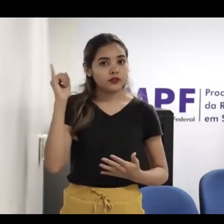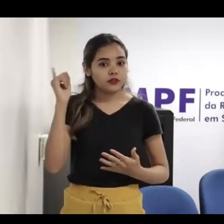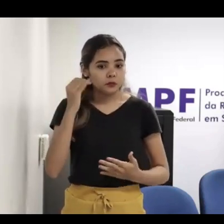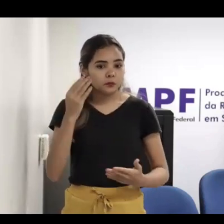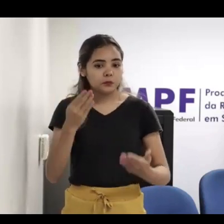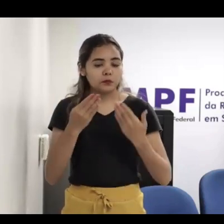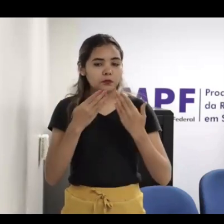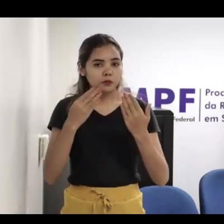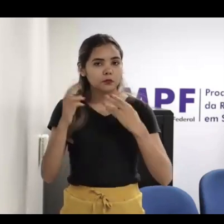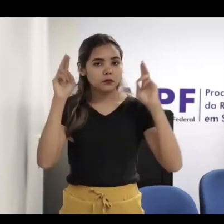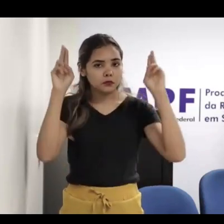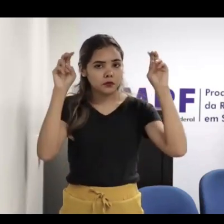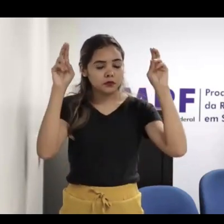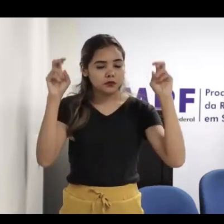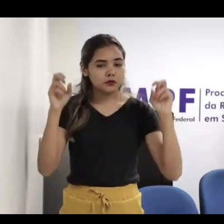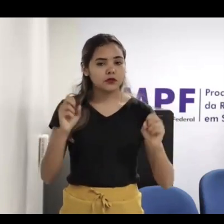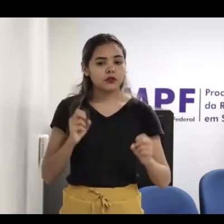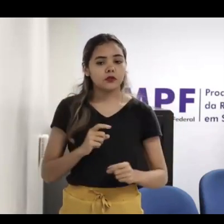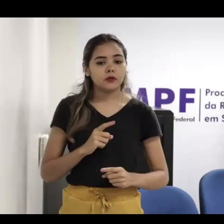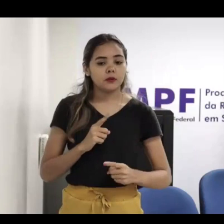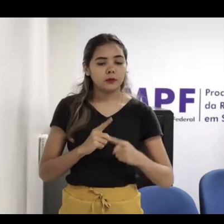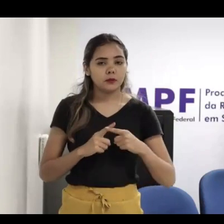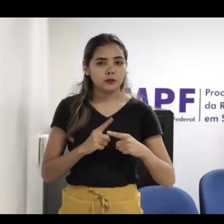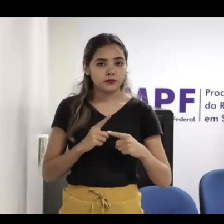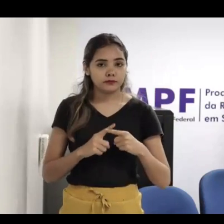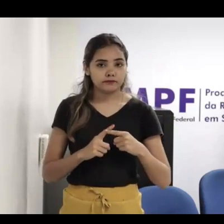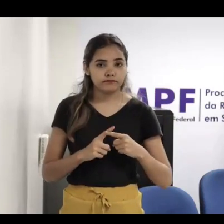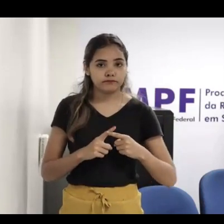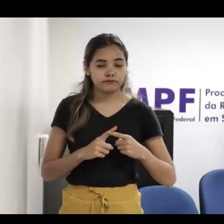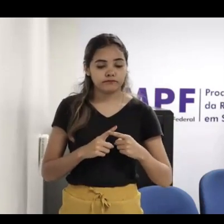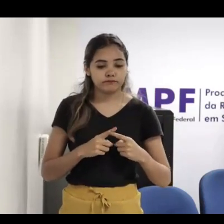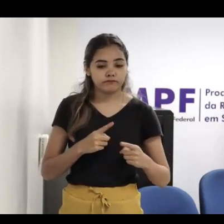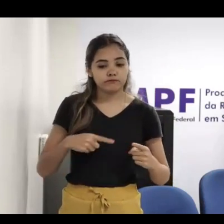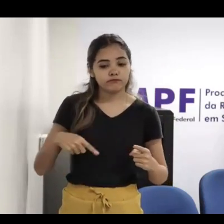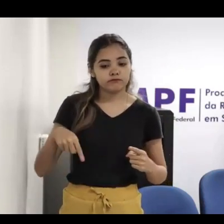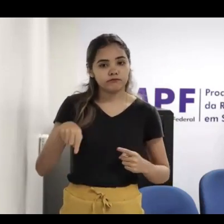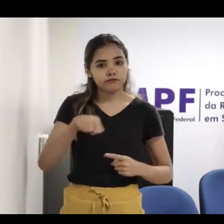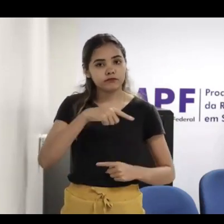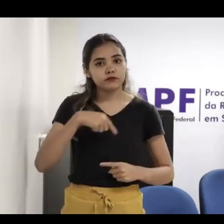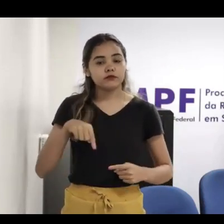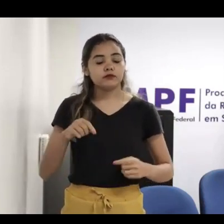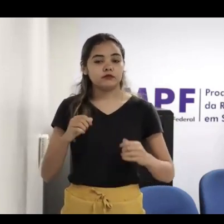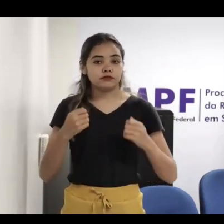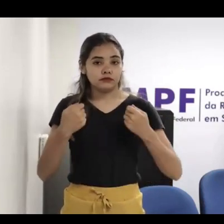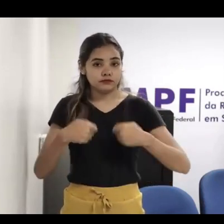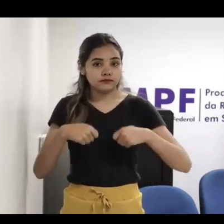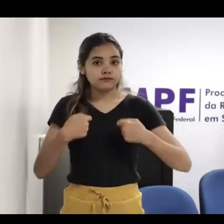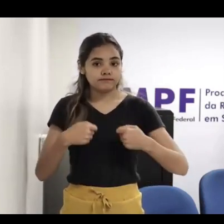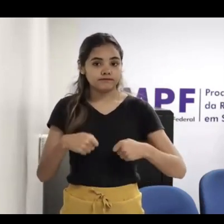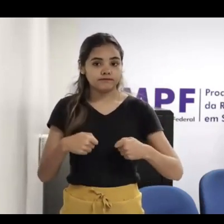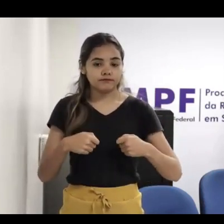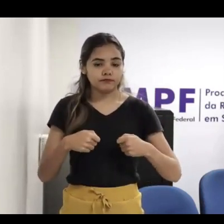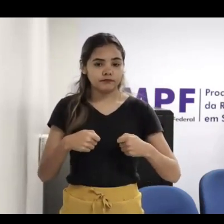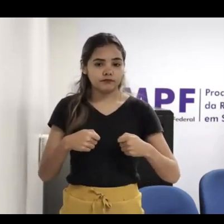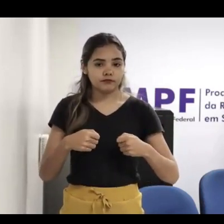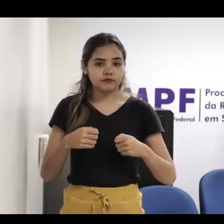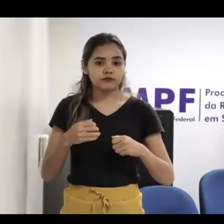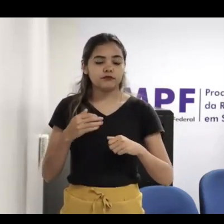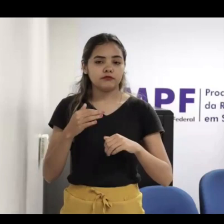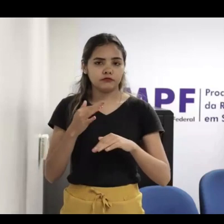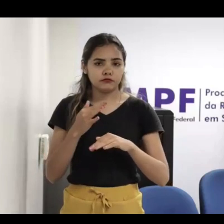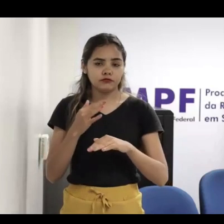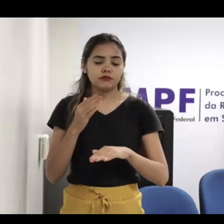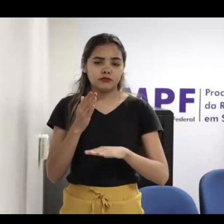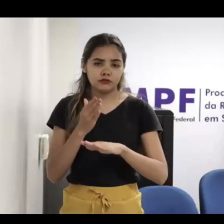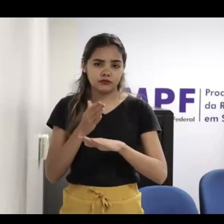porque a verdade é que nós temos que estar sempre um passo à frente do crime. Em momentos como esse